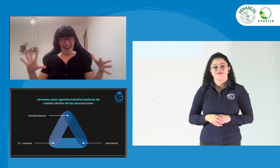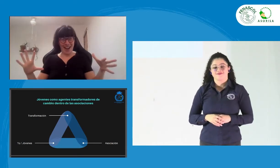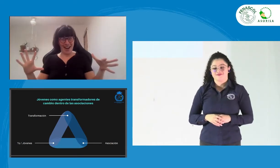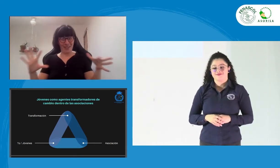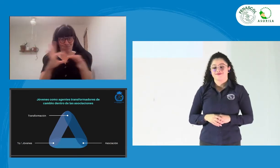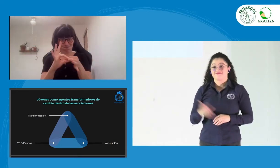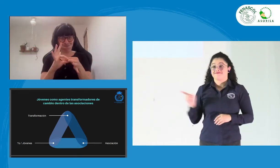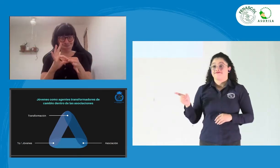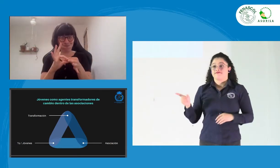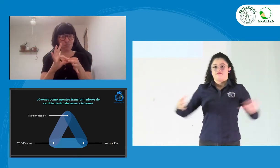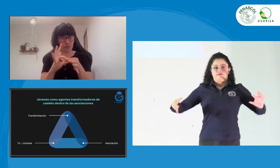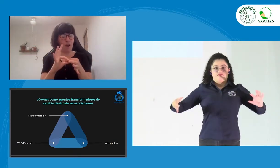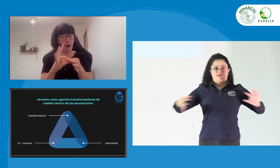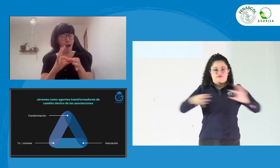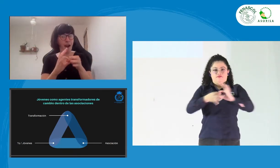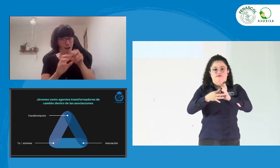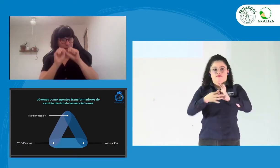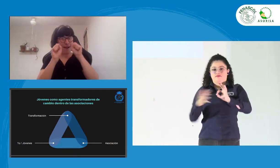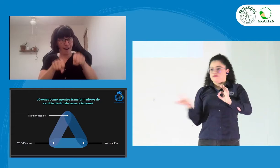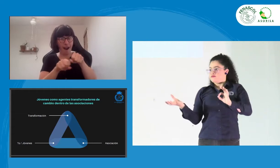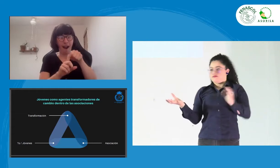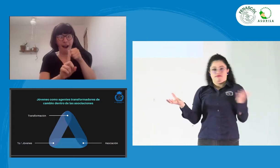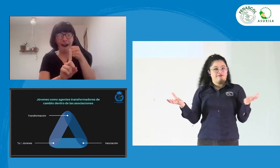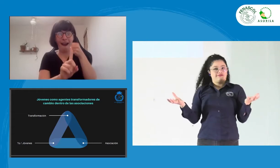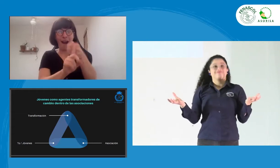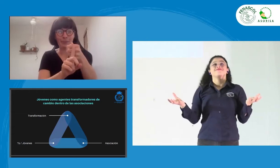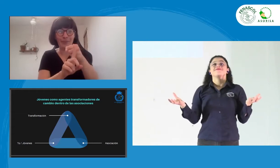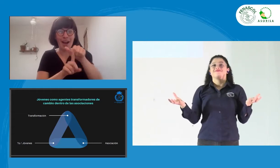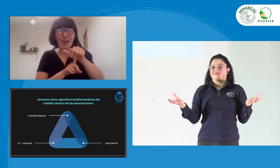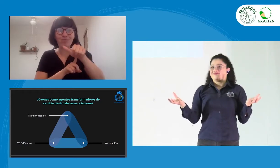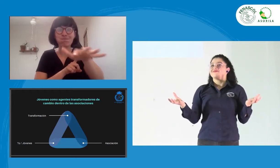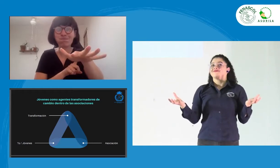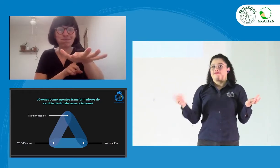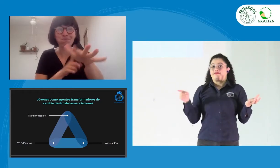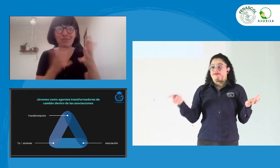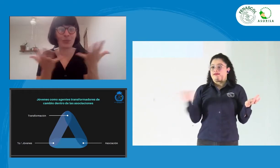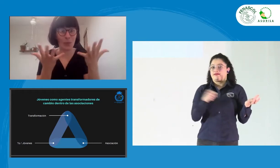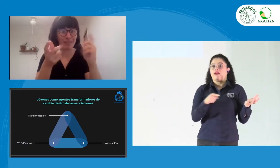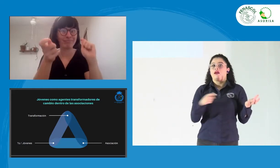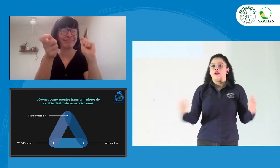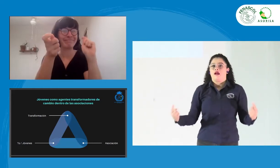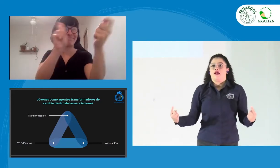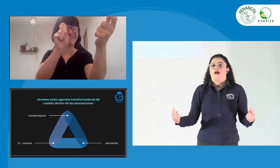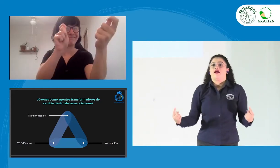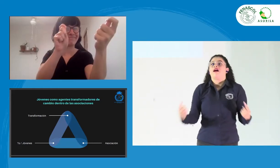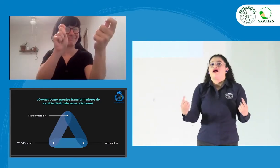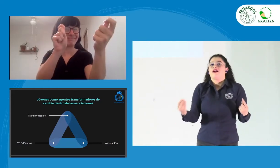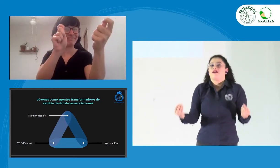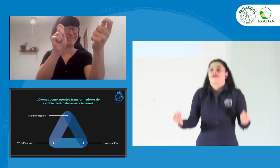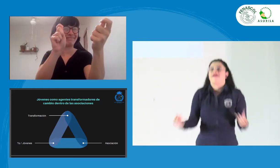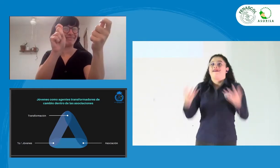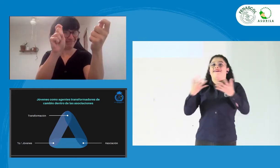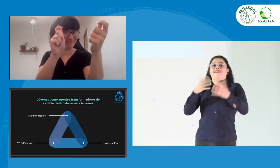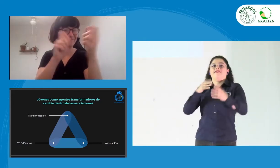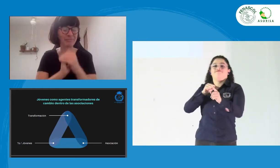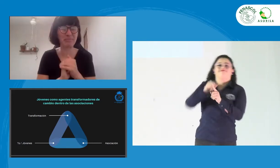Y la triada se complementa, se completa, cuando existe esa incidencia para la